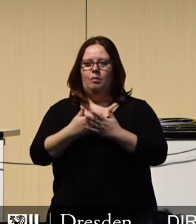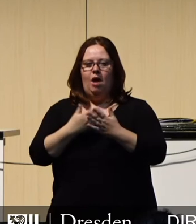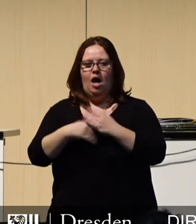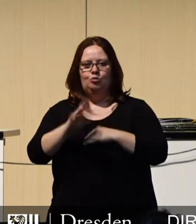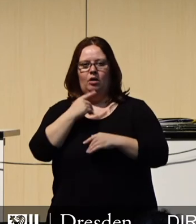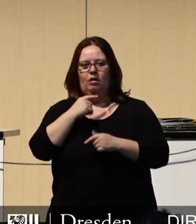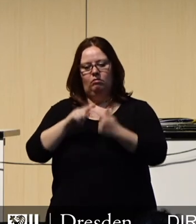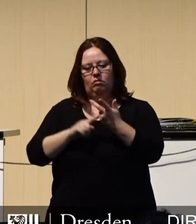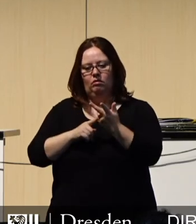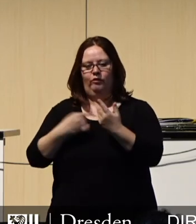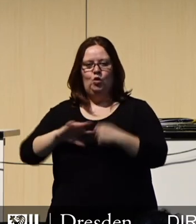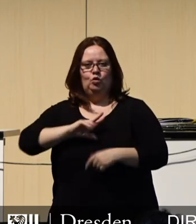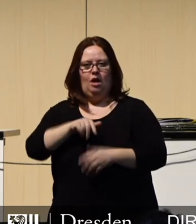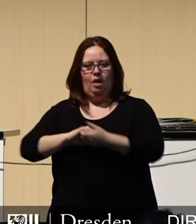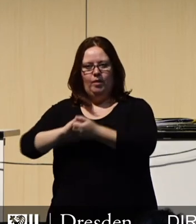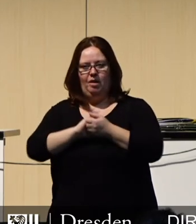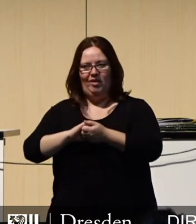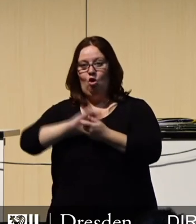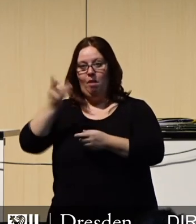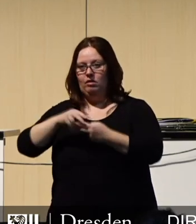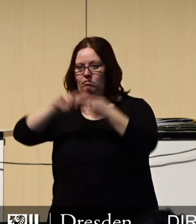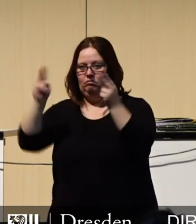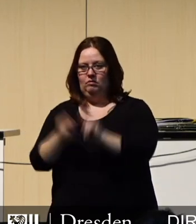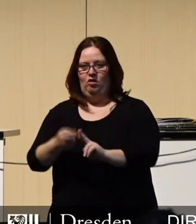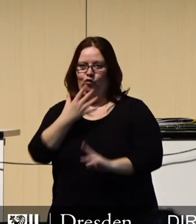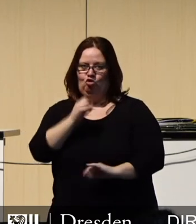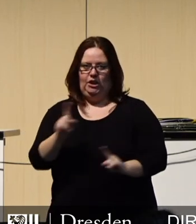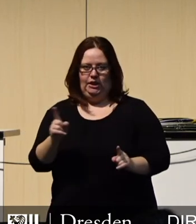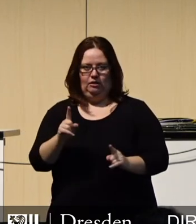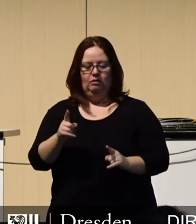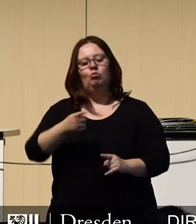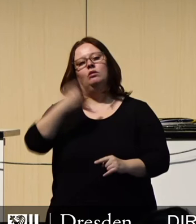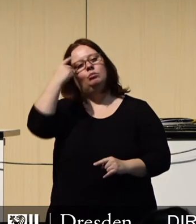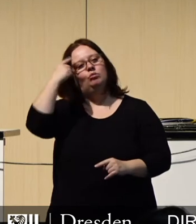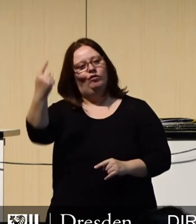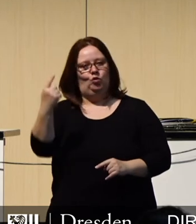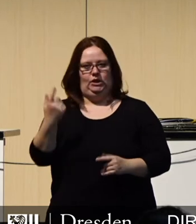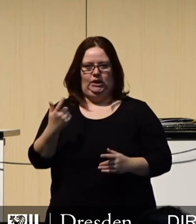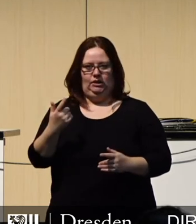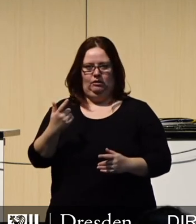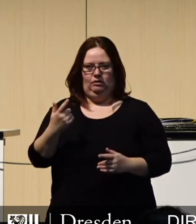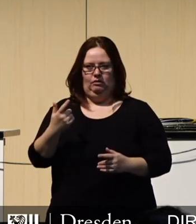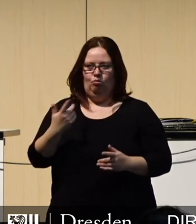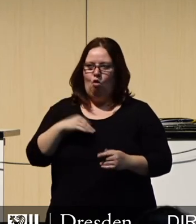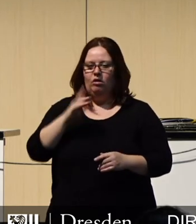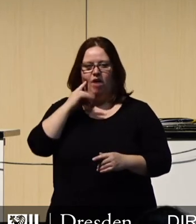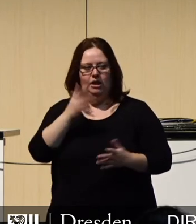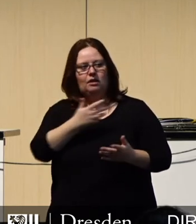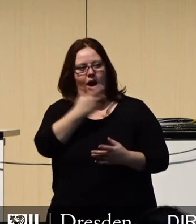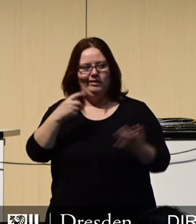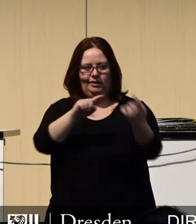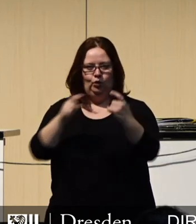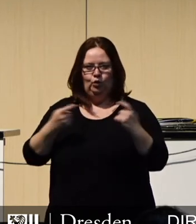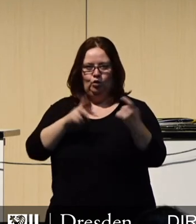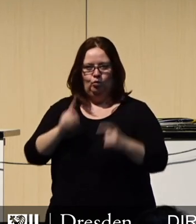verheerenden Folgen für das soziale Miteinander in dieser Stadt. Mir ist völlig bewusst, dass wir dennoch über jede Kürzung debattieren werden